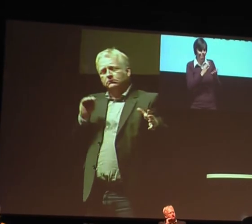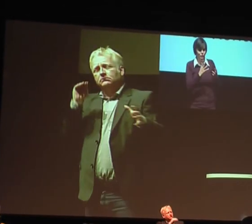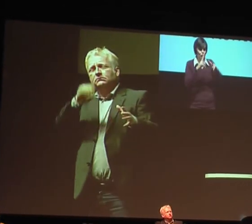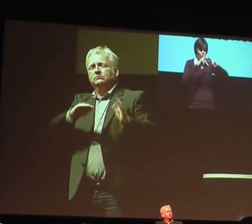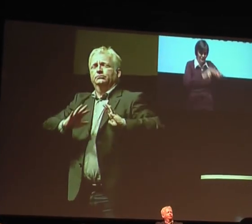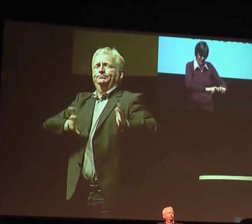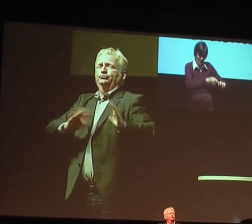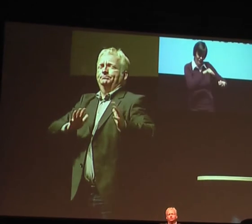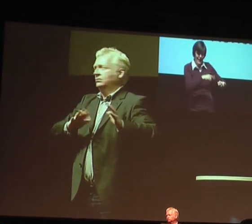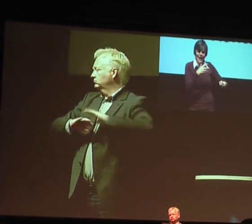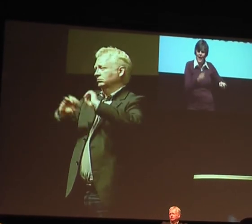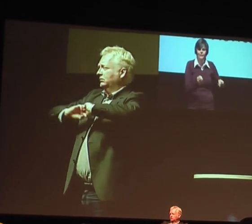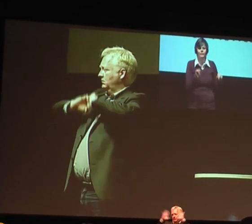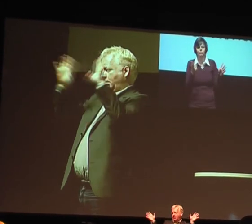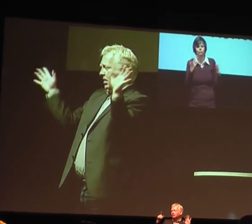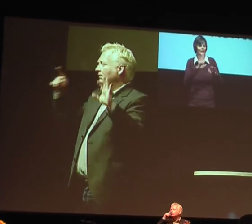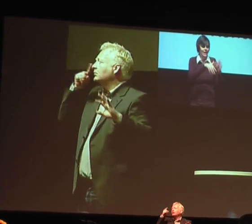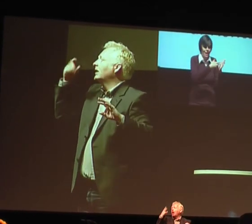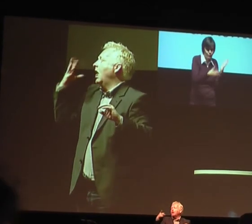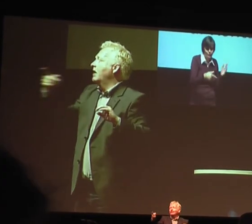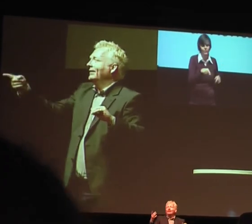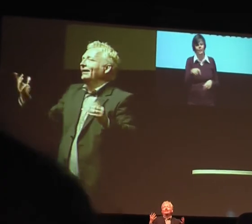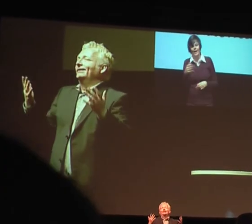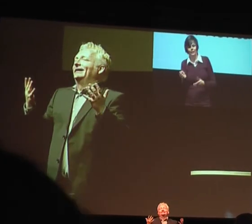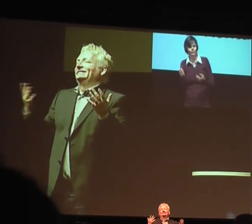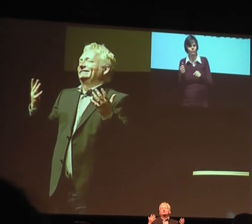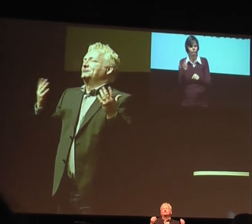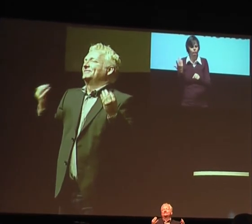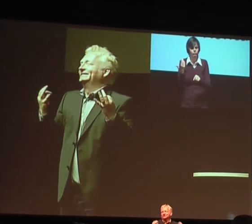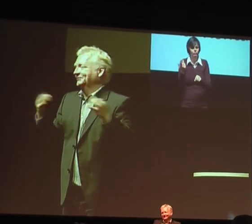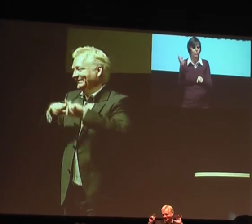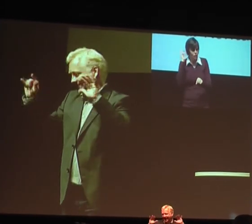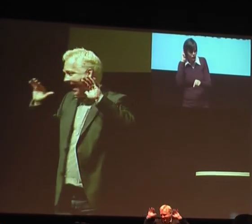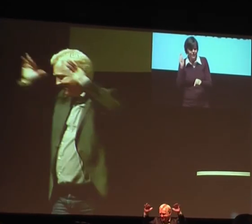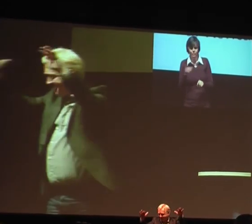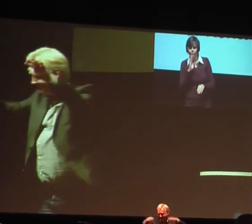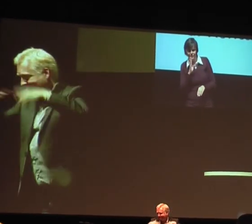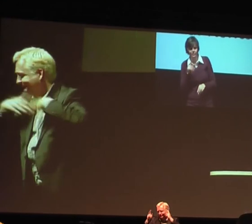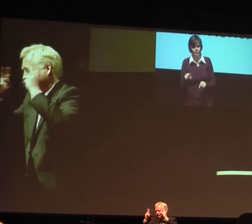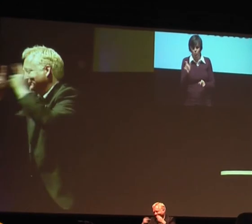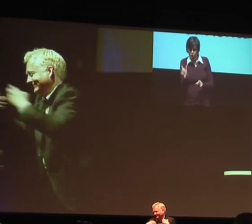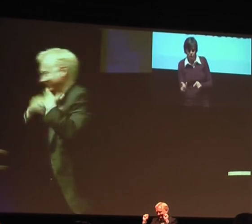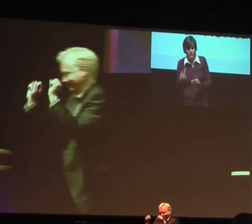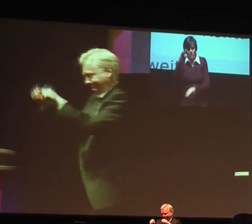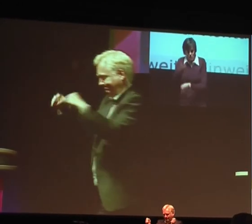Forschungen zum Thema Gebärdensprache in der Frühförderung. Da gibt es sehr klare Ergebnisse.